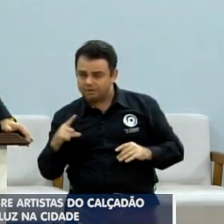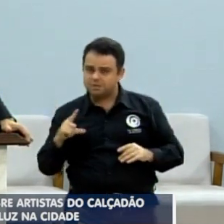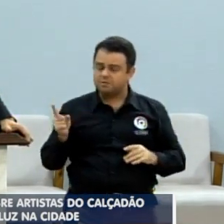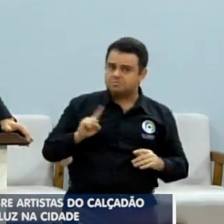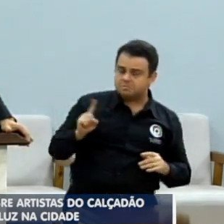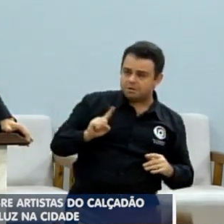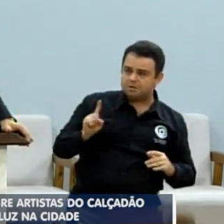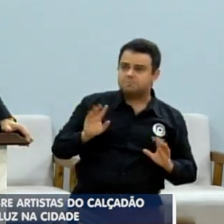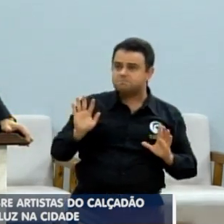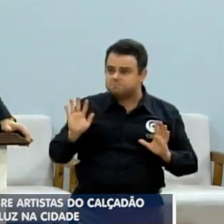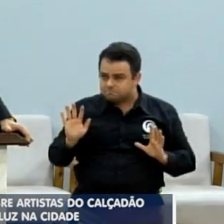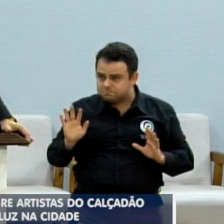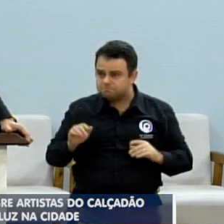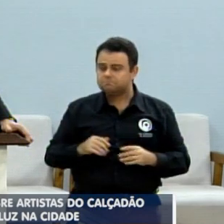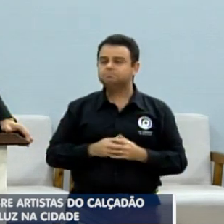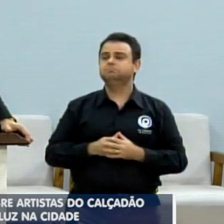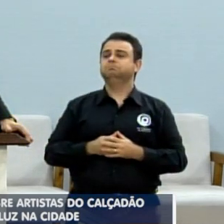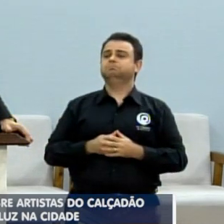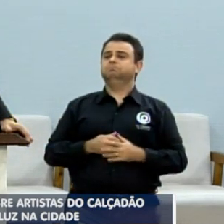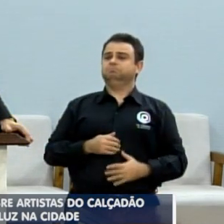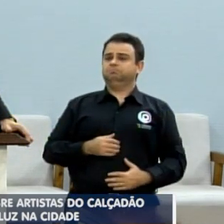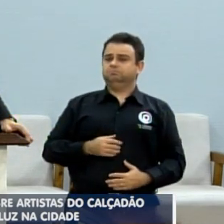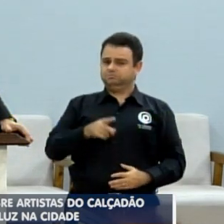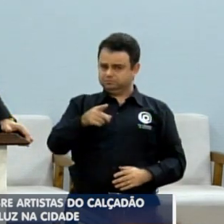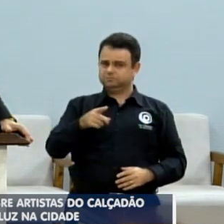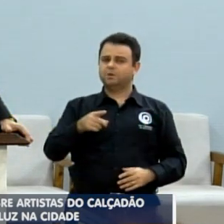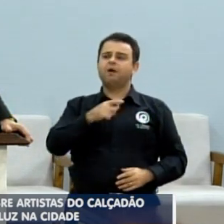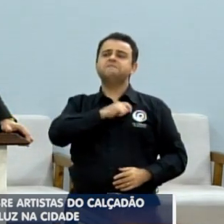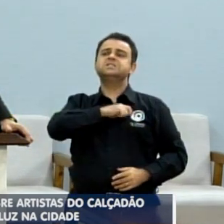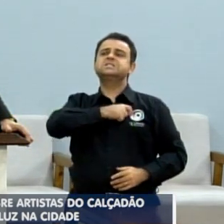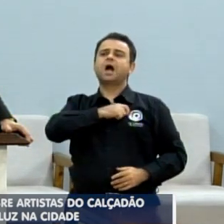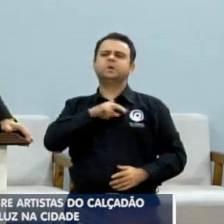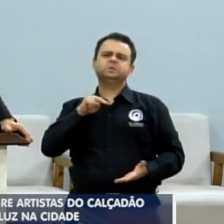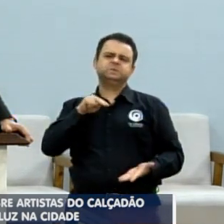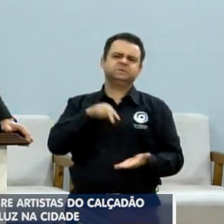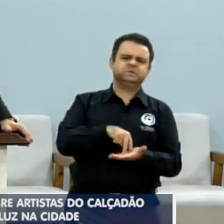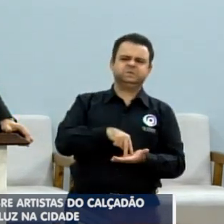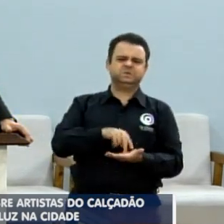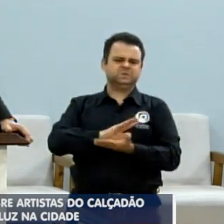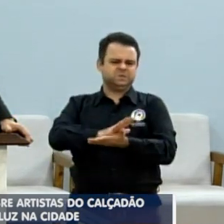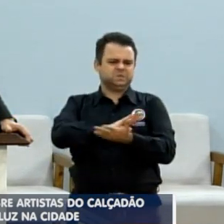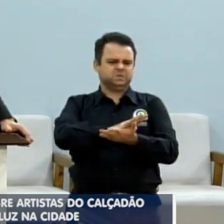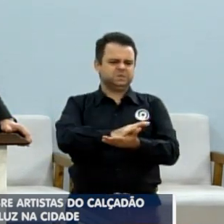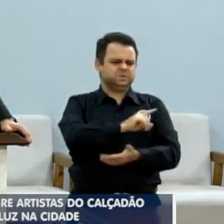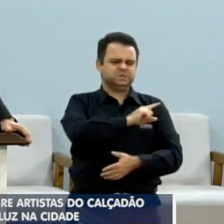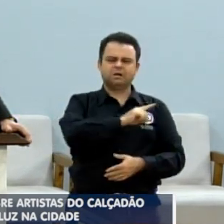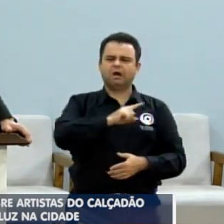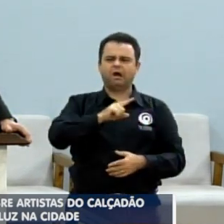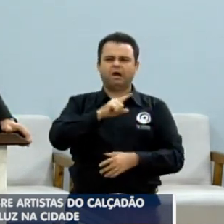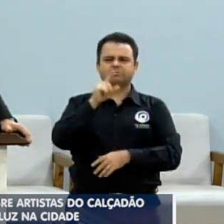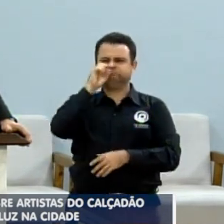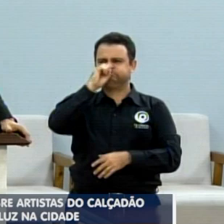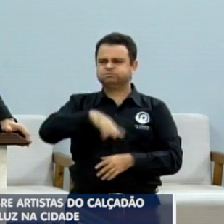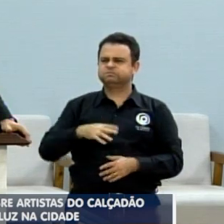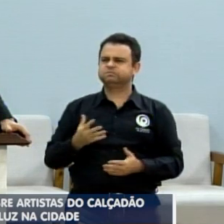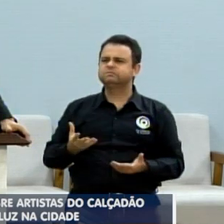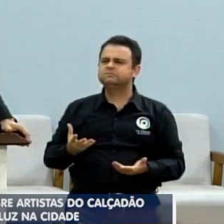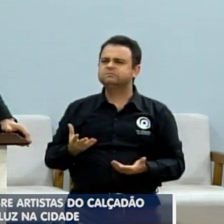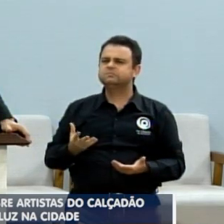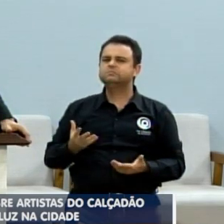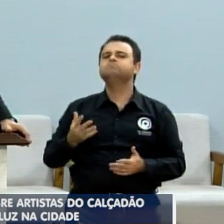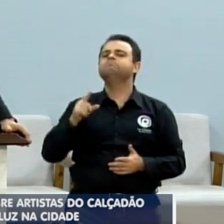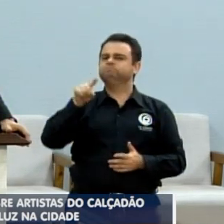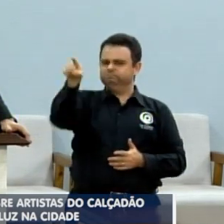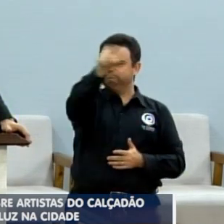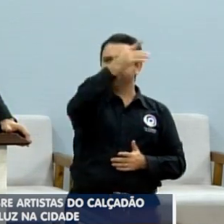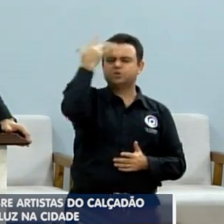chegar e tratar daquele jeito, de uma maneira mal educada, conforme me